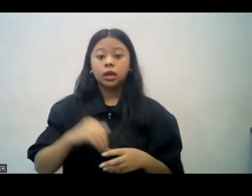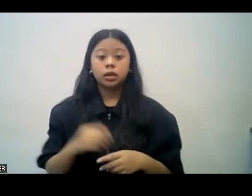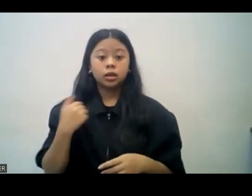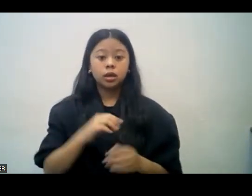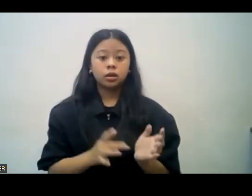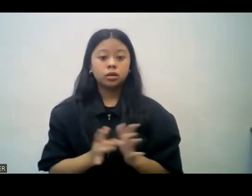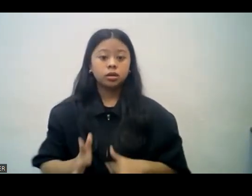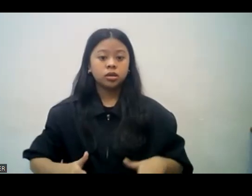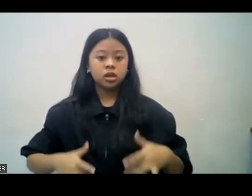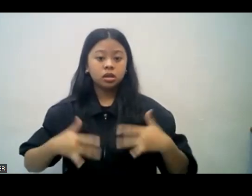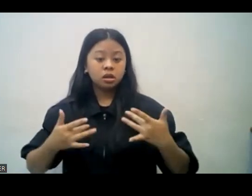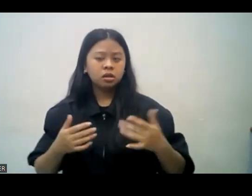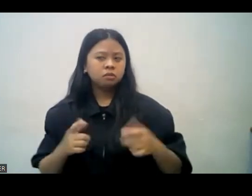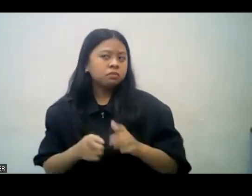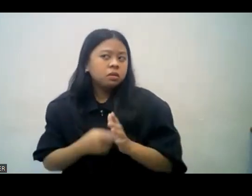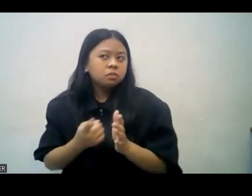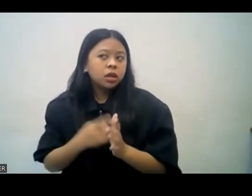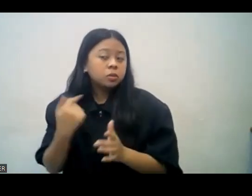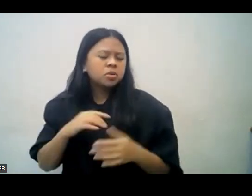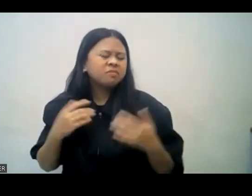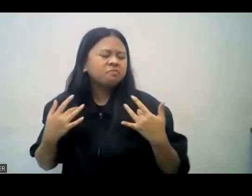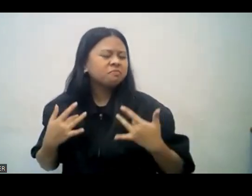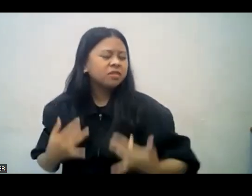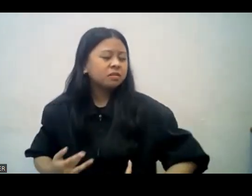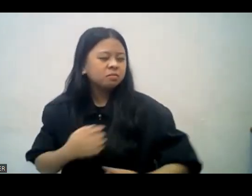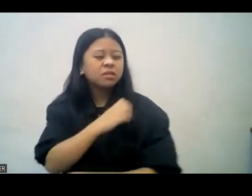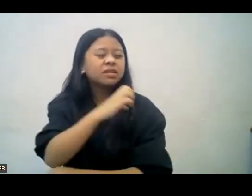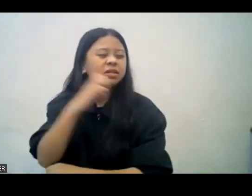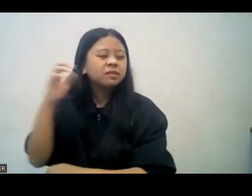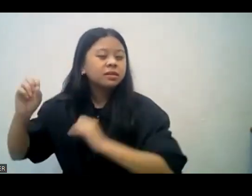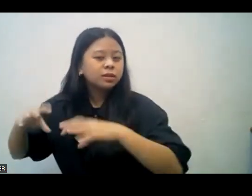Minsan po sa ating buhay kresyano, tayo po ay nanulumo na mag-evangelize.